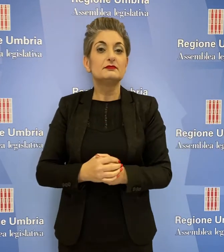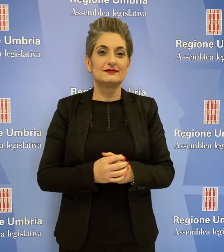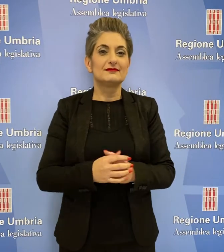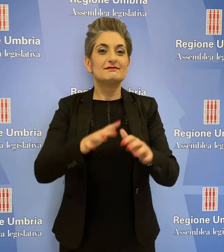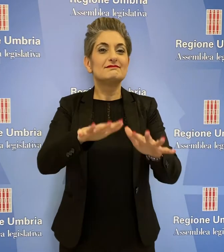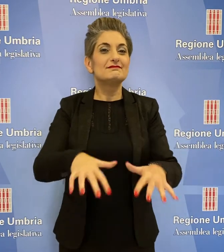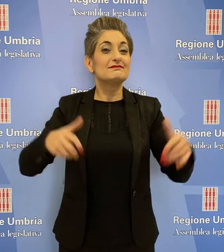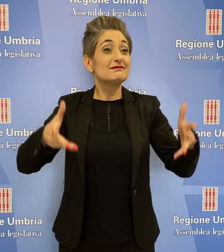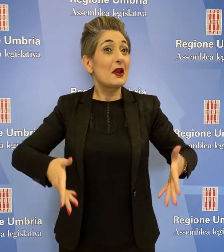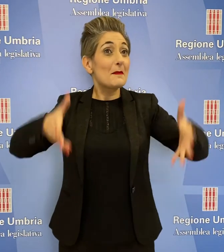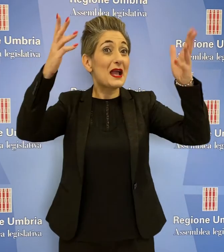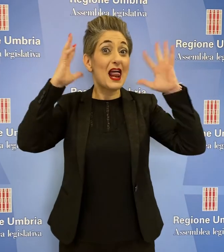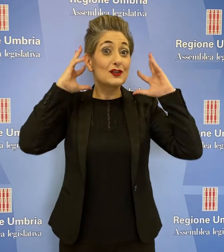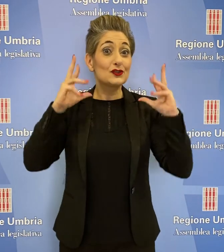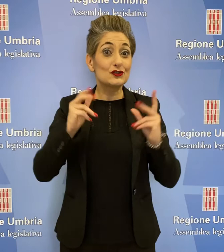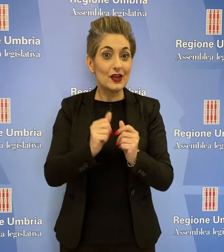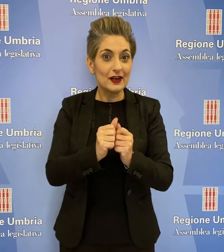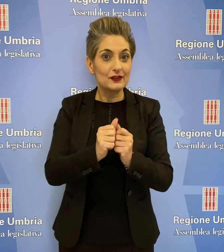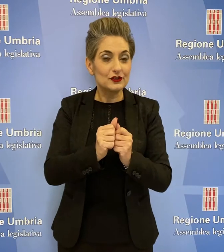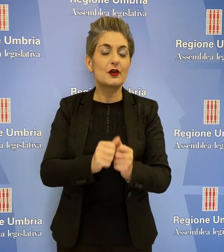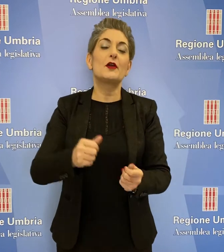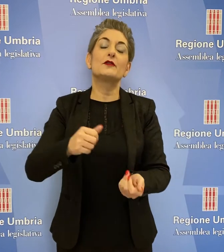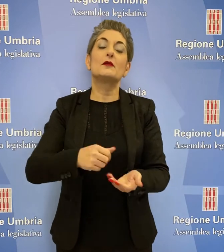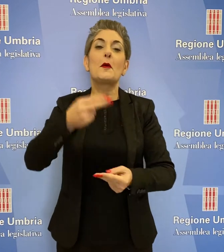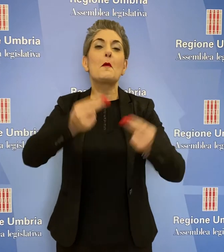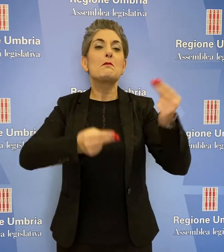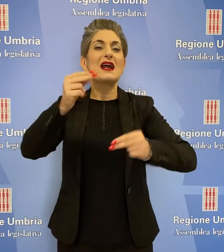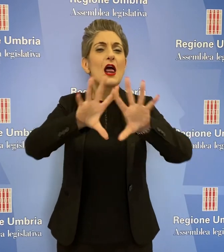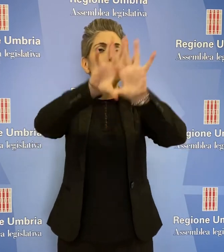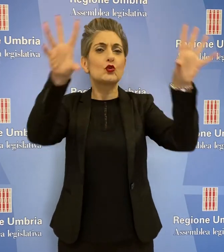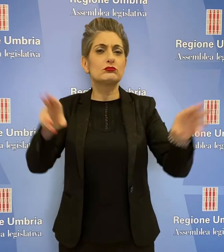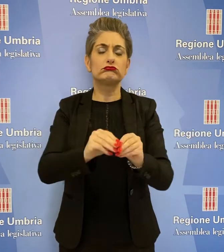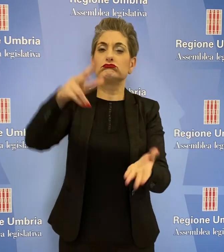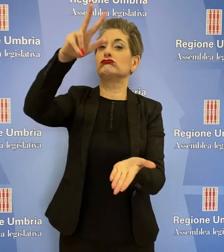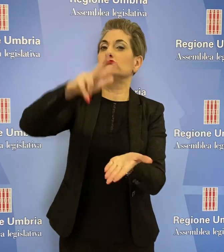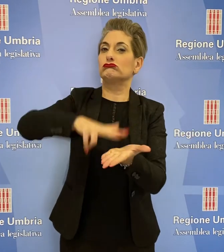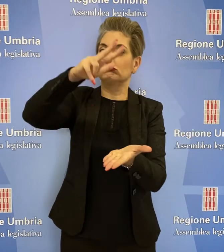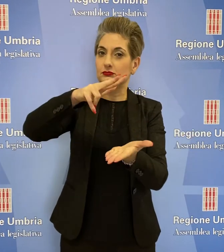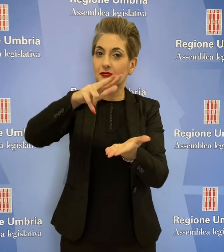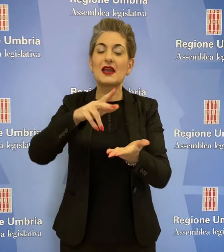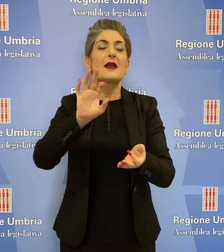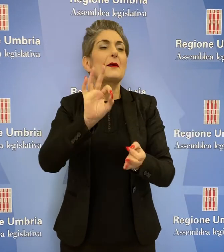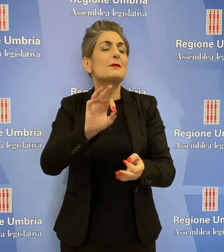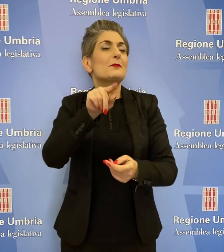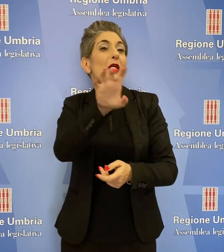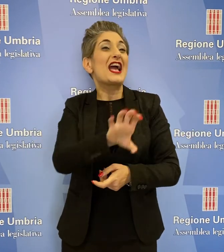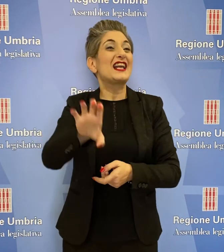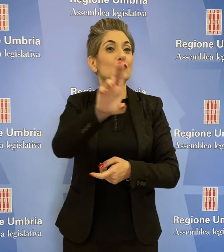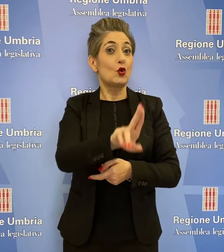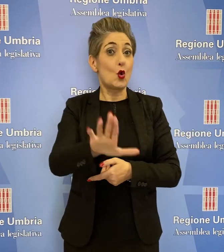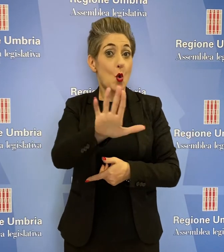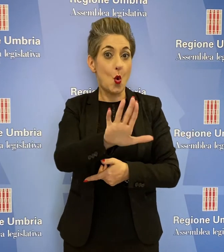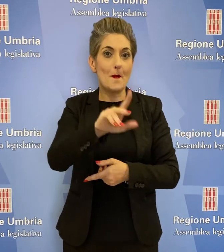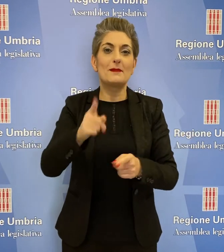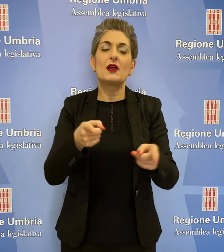L'Aula di Palazzo Cesaroni ha infine approvato il bilancio consolidato della Regione Umbria per l